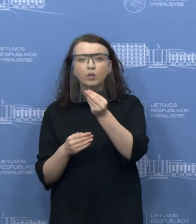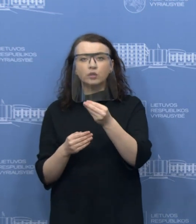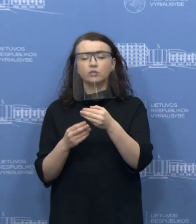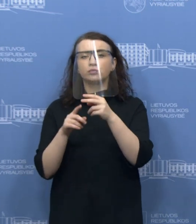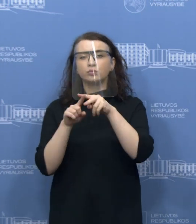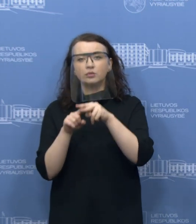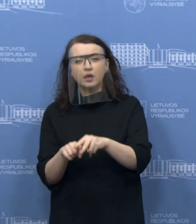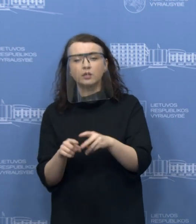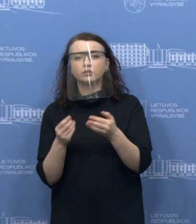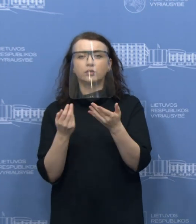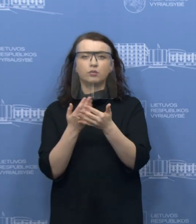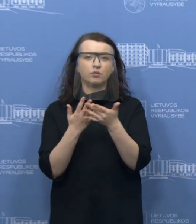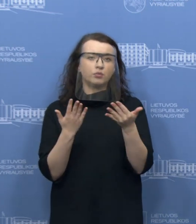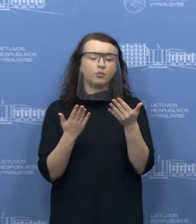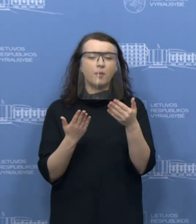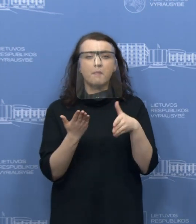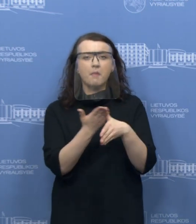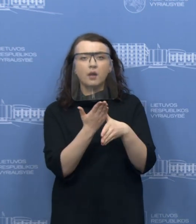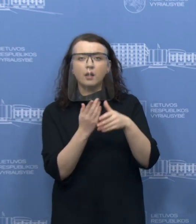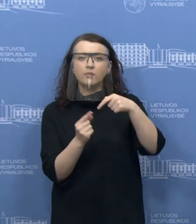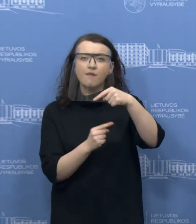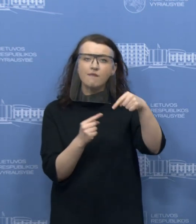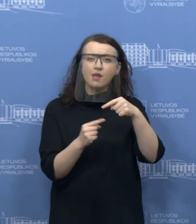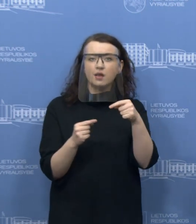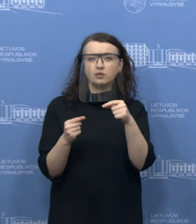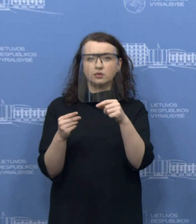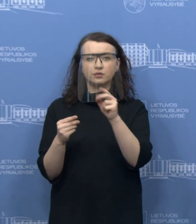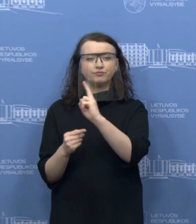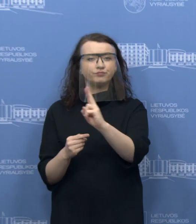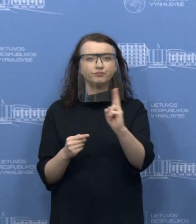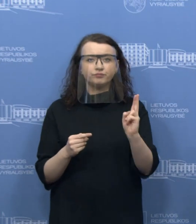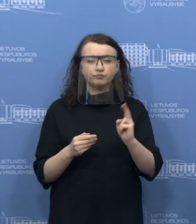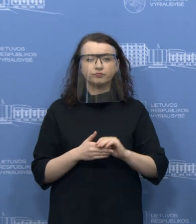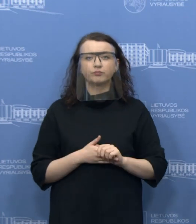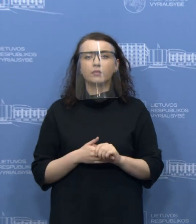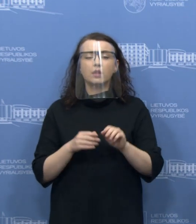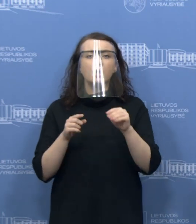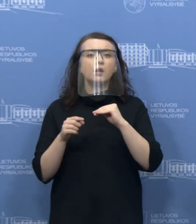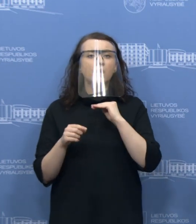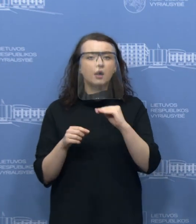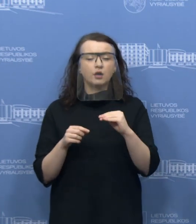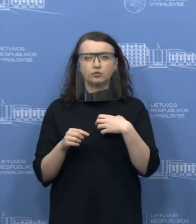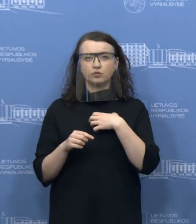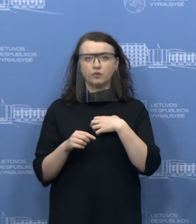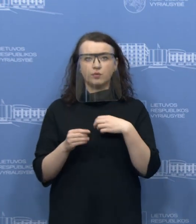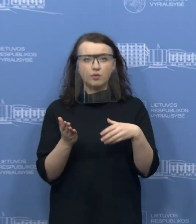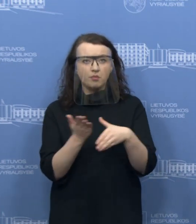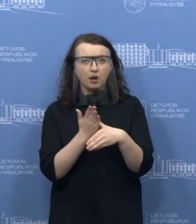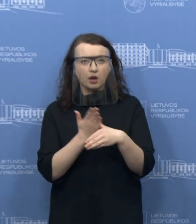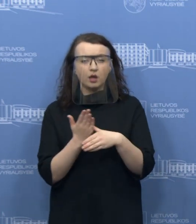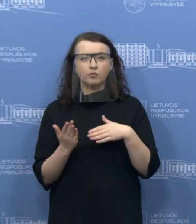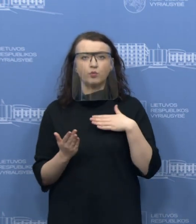pagalbos verslai, tiek pagalba užimtumui. Ir žinoma, visų pirma, tai yra pagalba